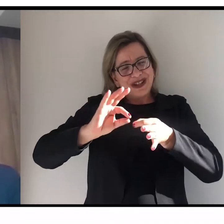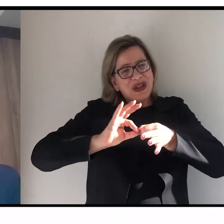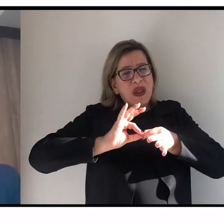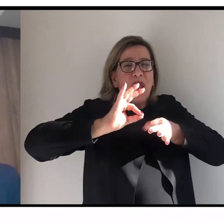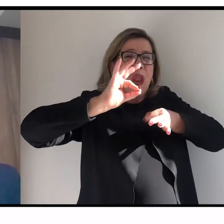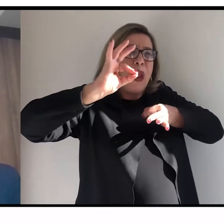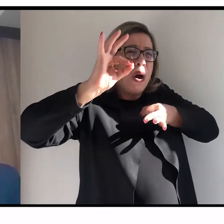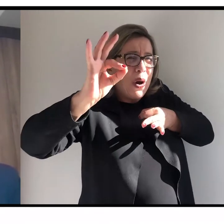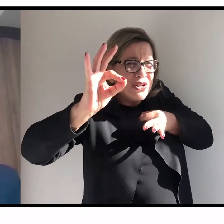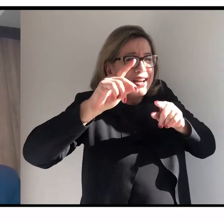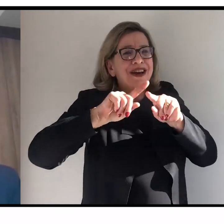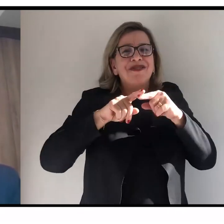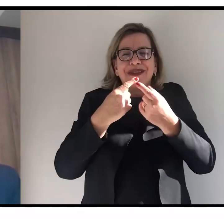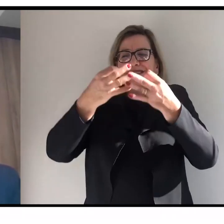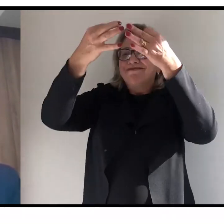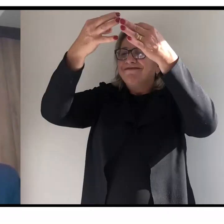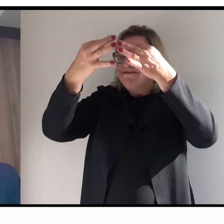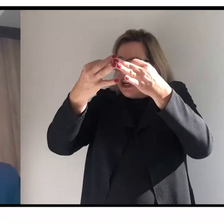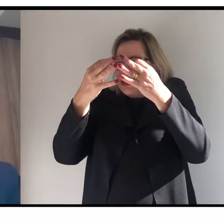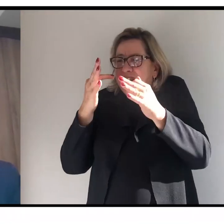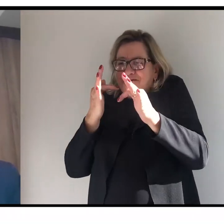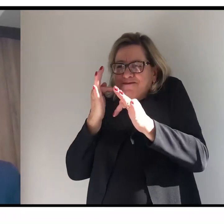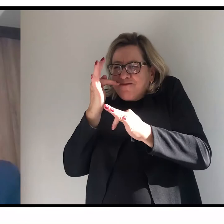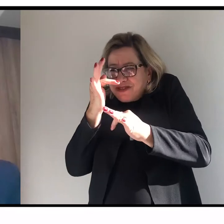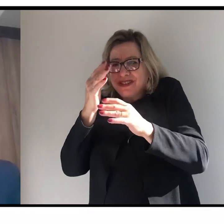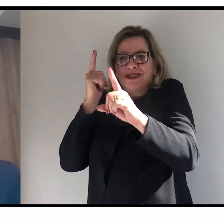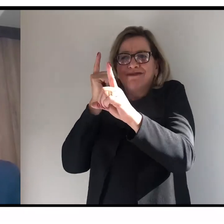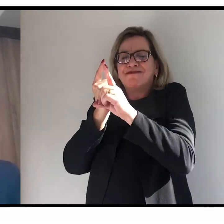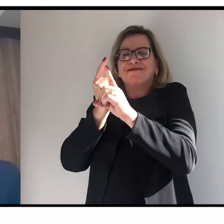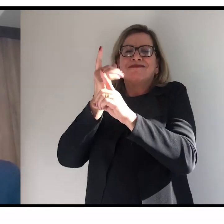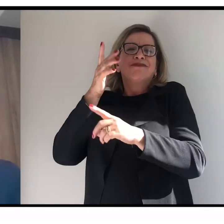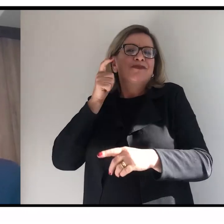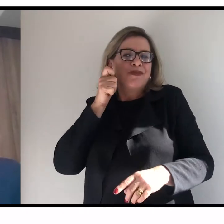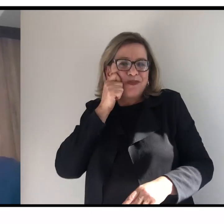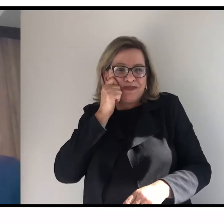mas com a certeza que logo nos encontraremos pessoalmente.